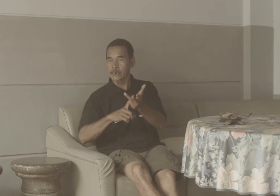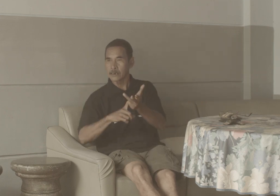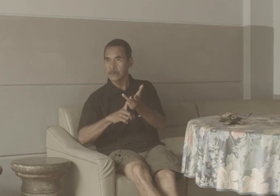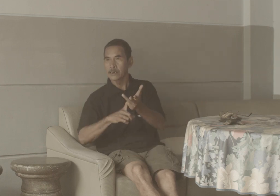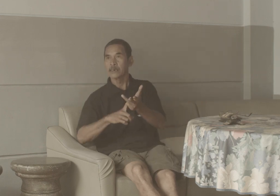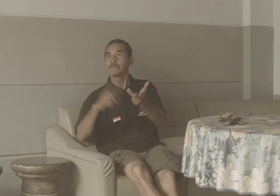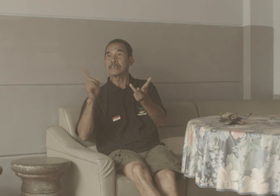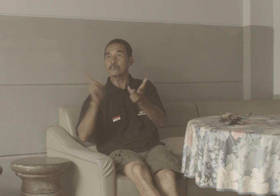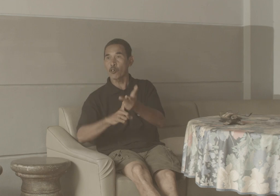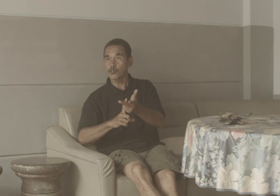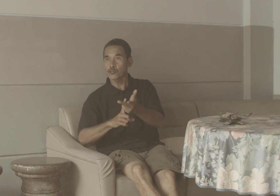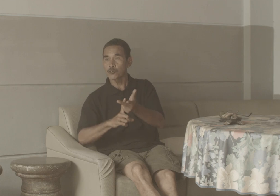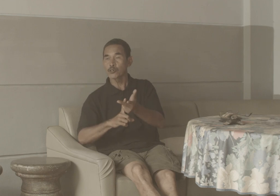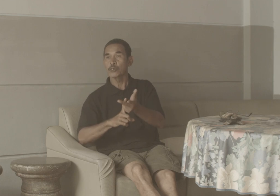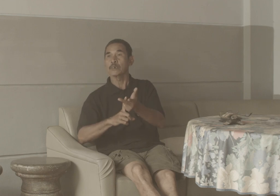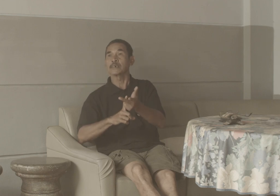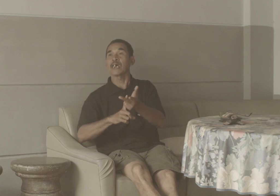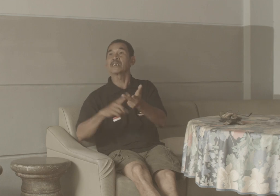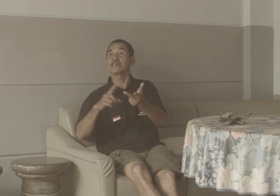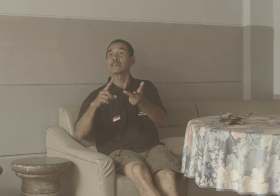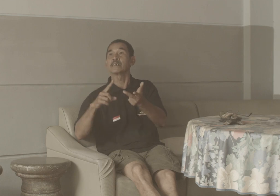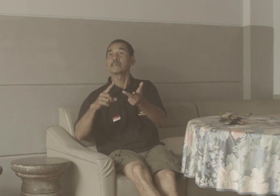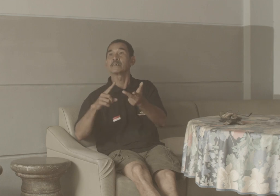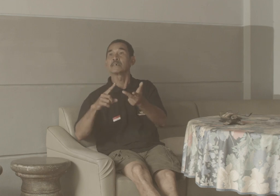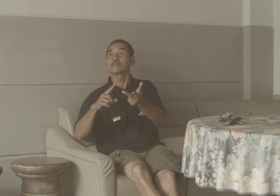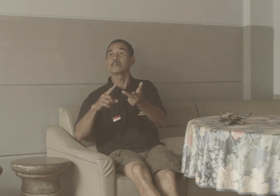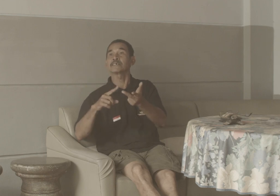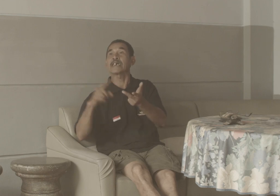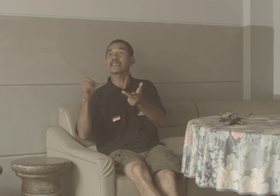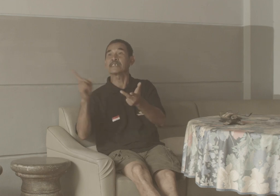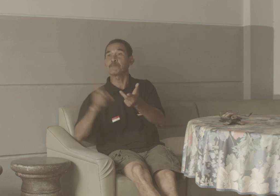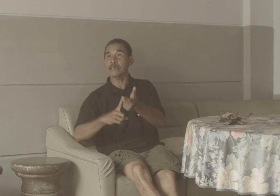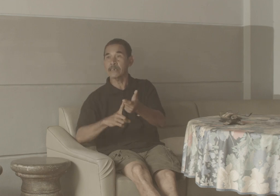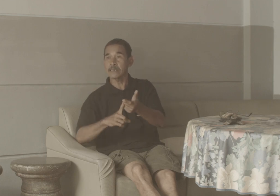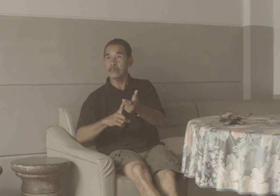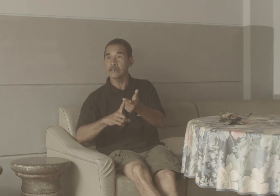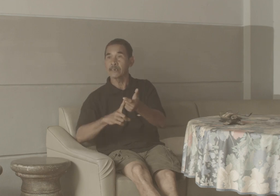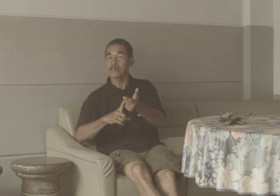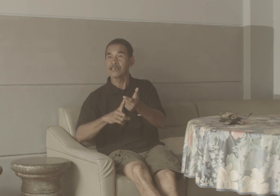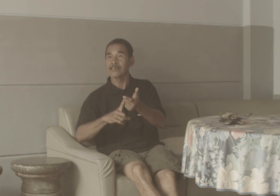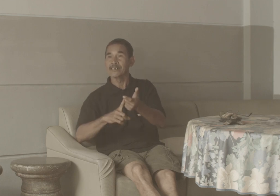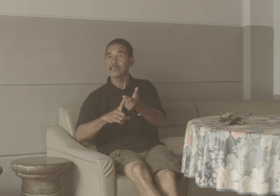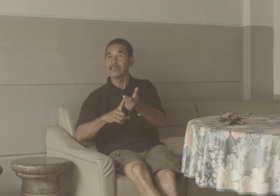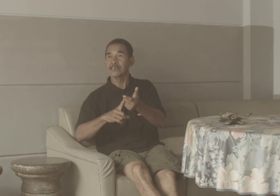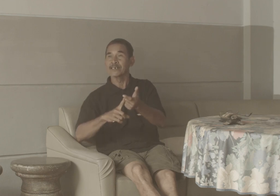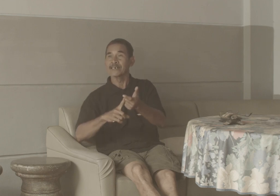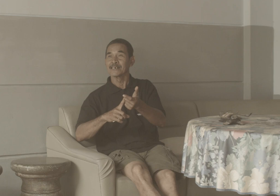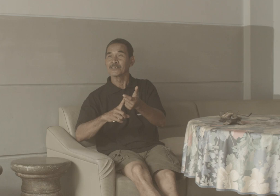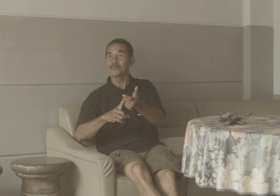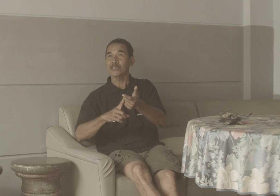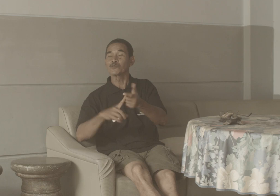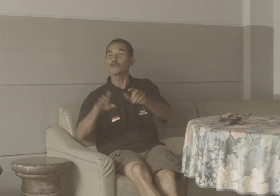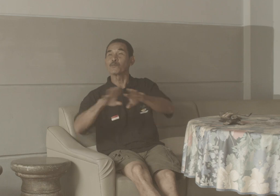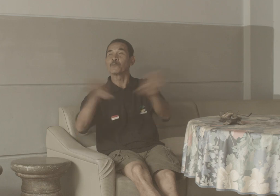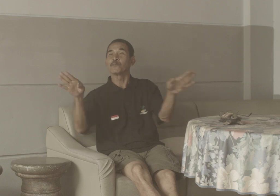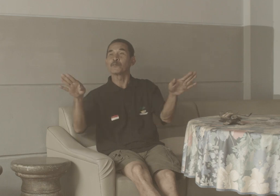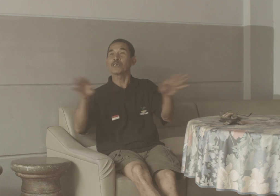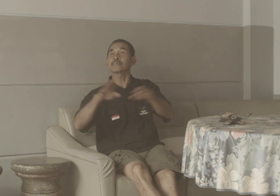Mitos Dan Sayang kita Sudah cukup Sudah